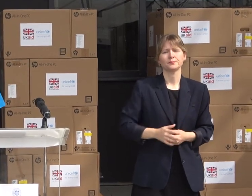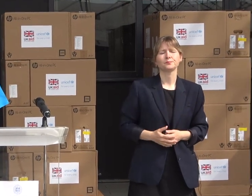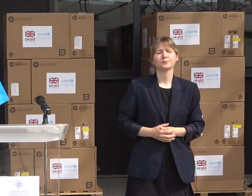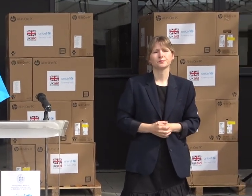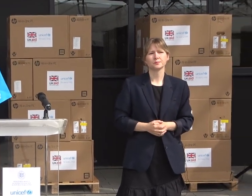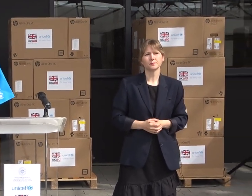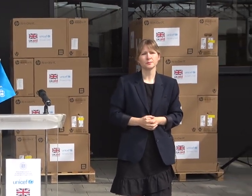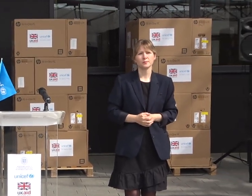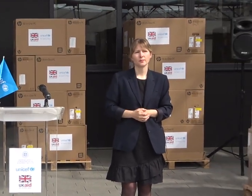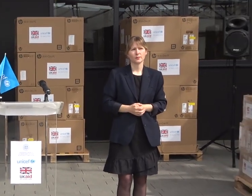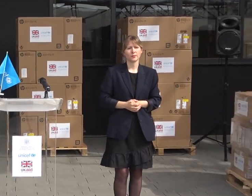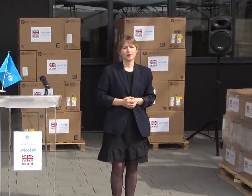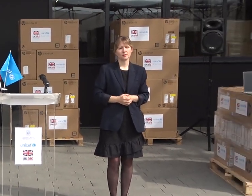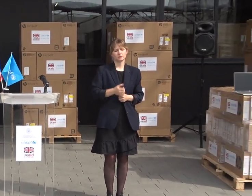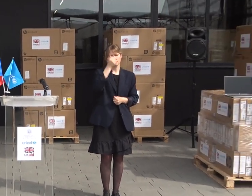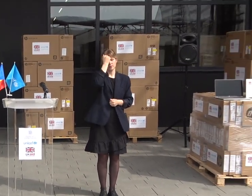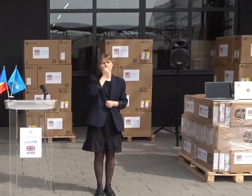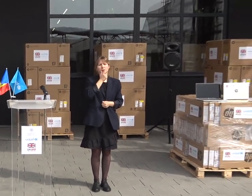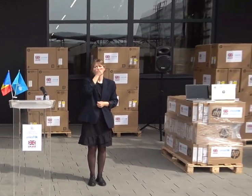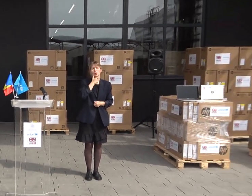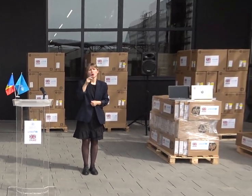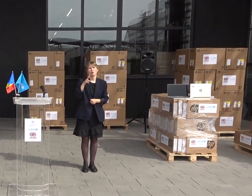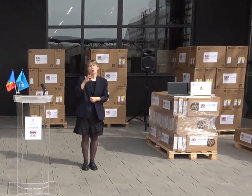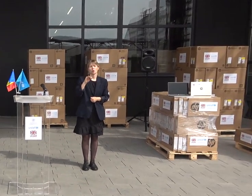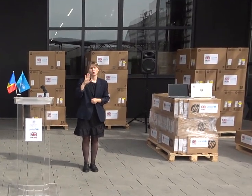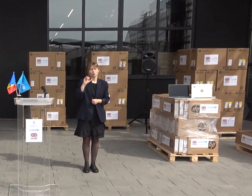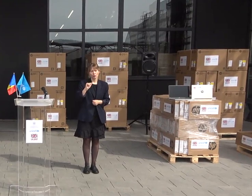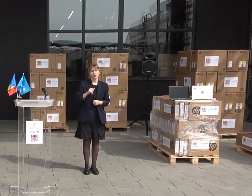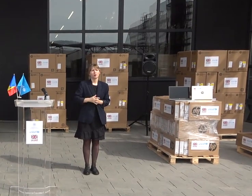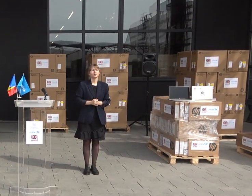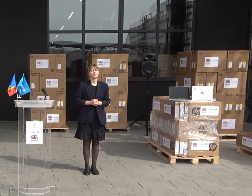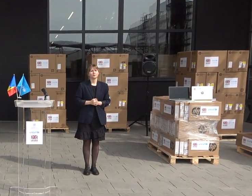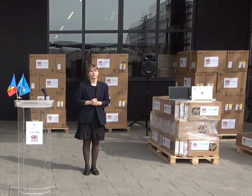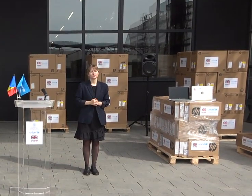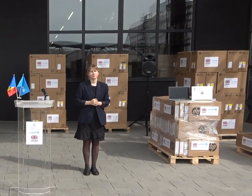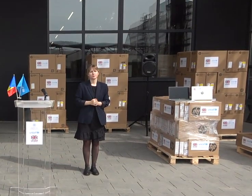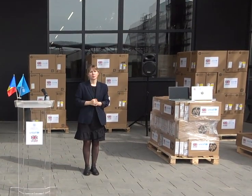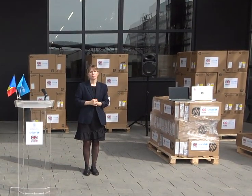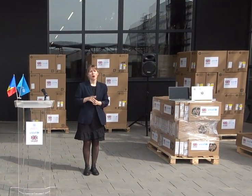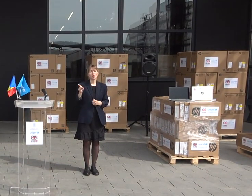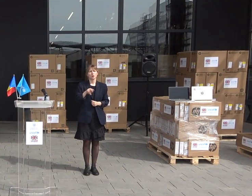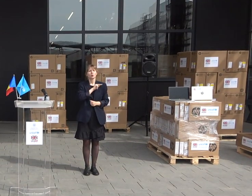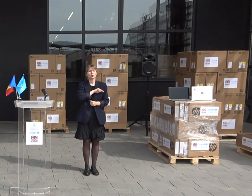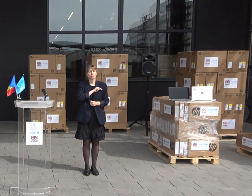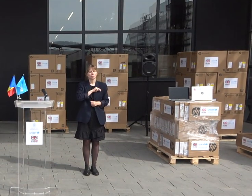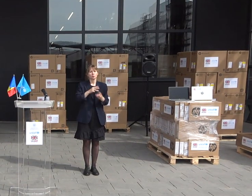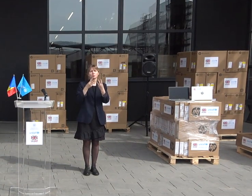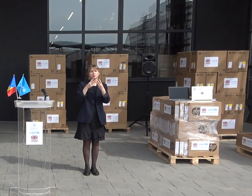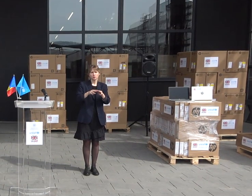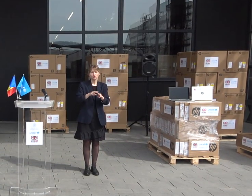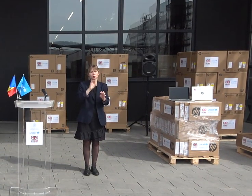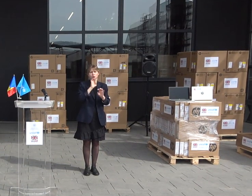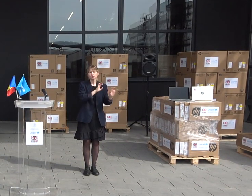Să mulțumim, doamna Melozova, sunt promotoarea și ambasadoarea în domeniul de procesul social în legislativ.